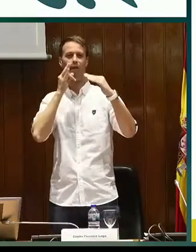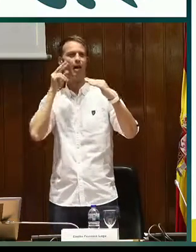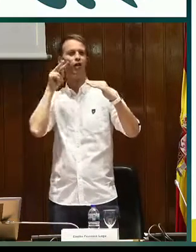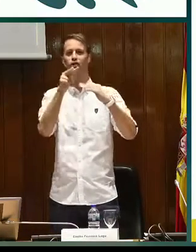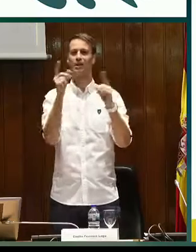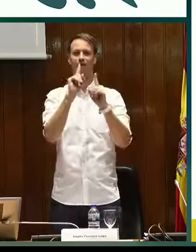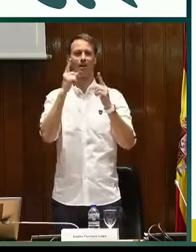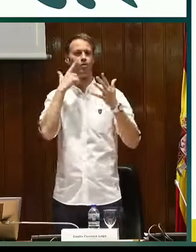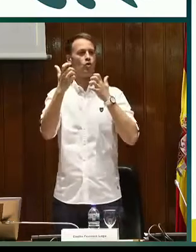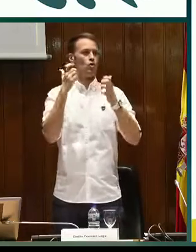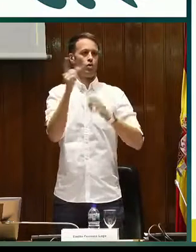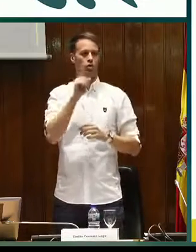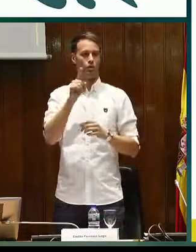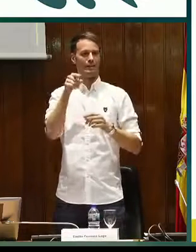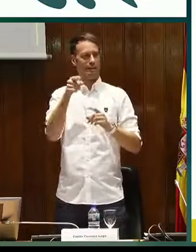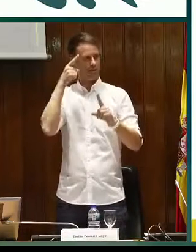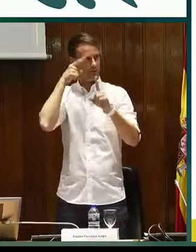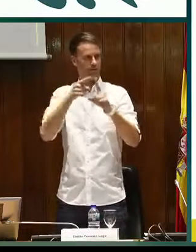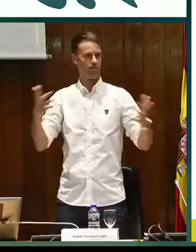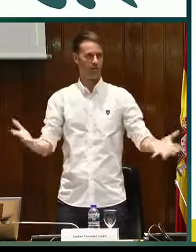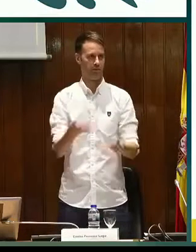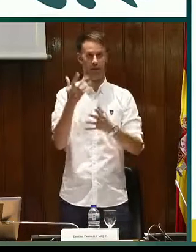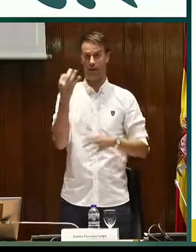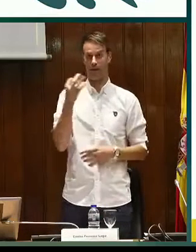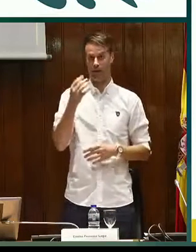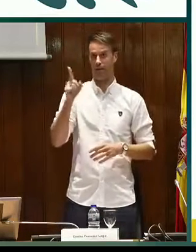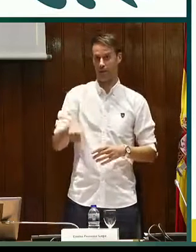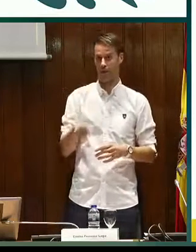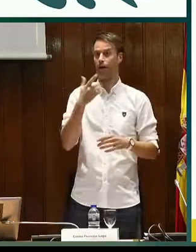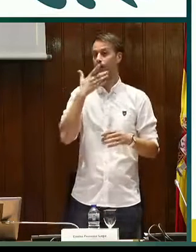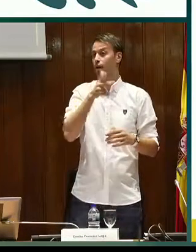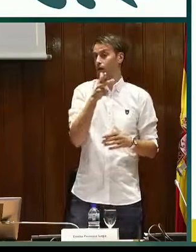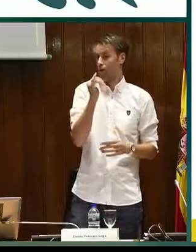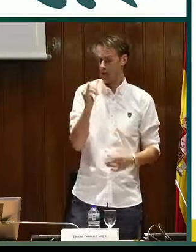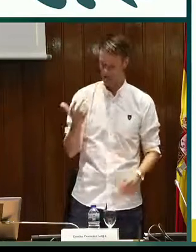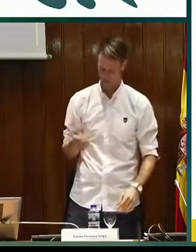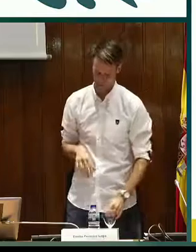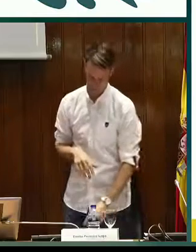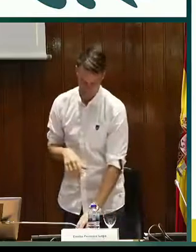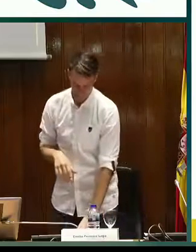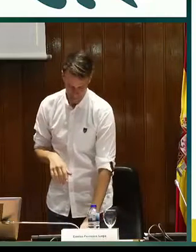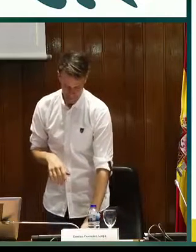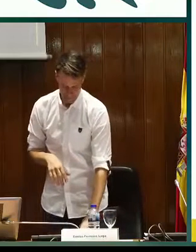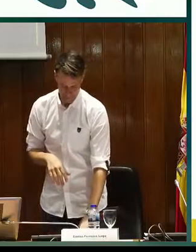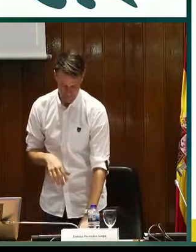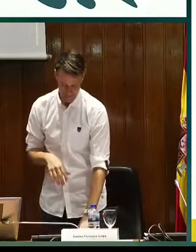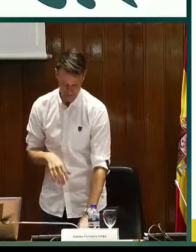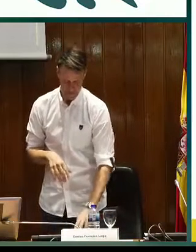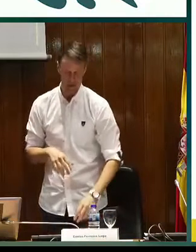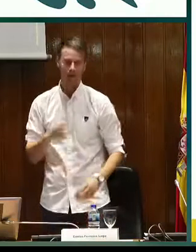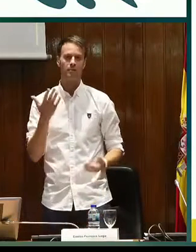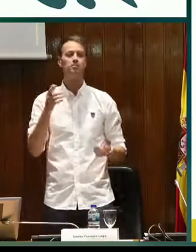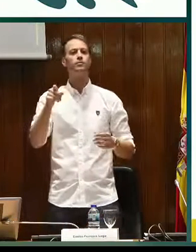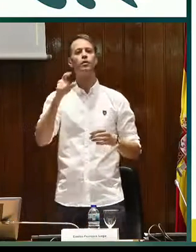Está, como veis en el iceberg, se ve solo la parte de arriba, pero debajo hay mucho más. Eso es lo que se debe promocionar, ese derecho que también tenemos a ser